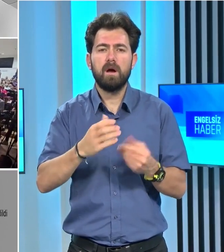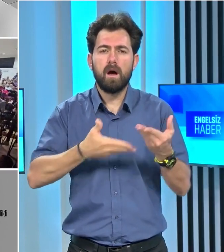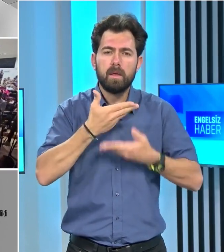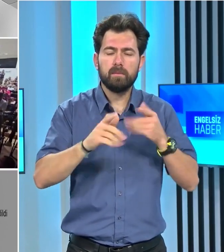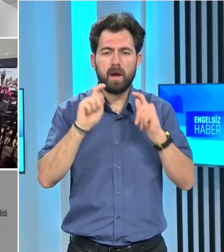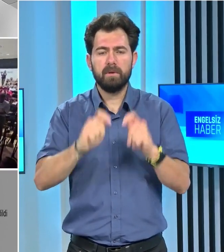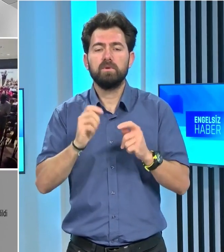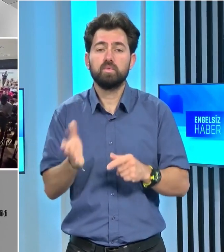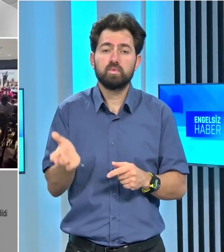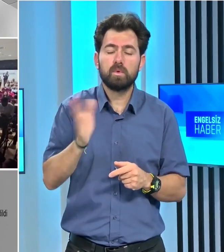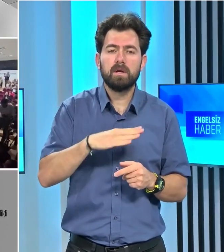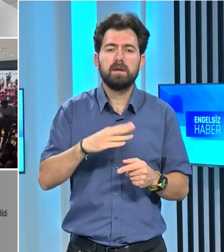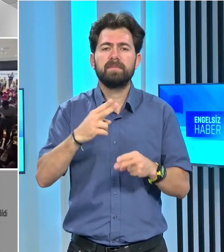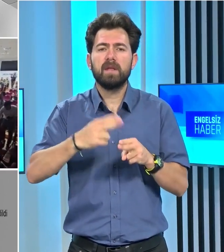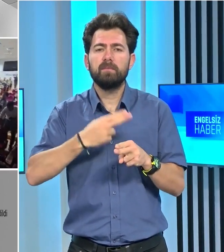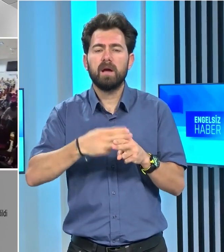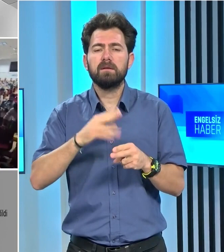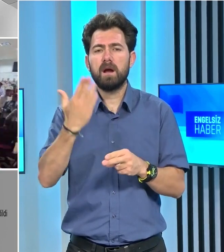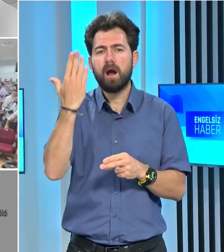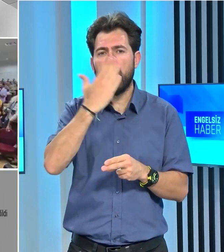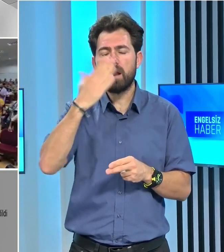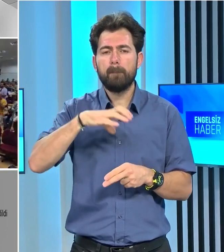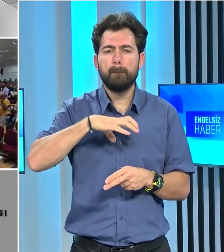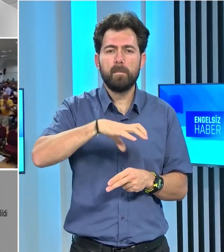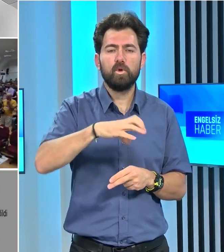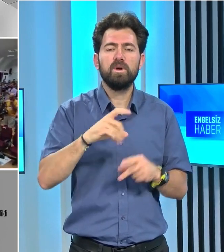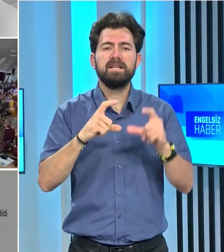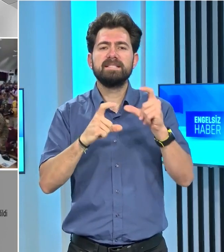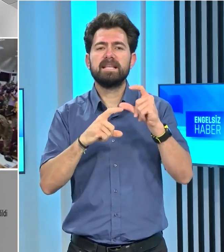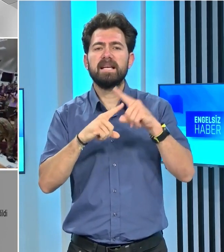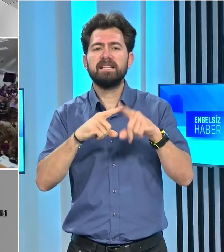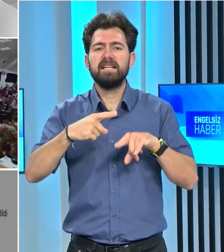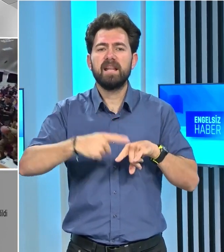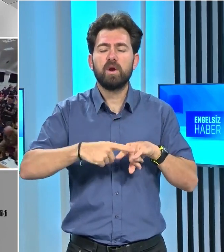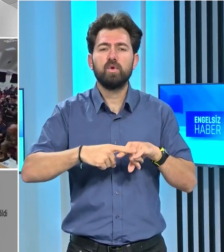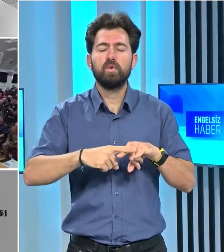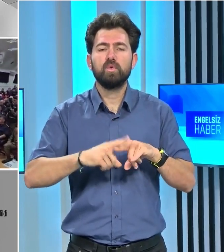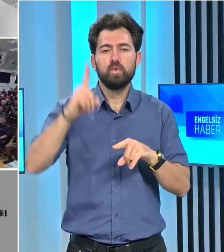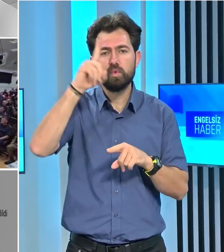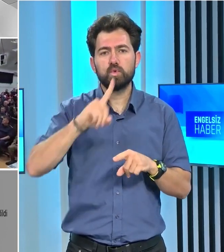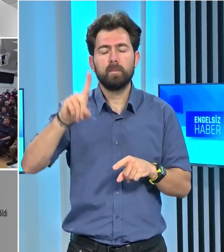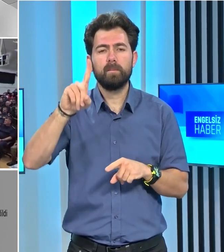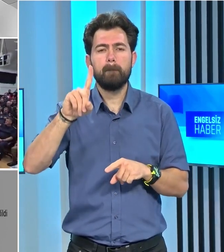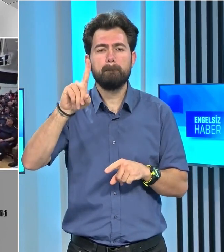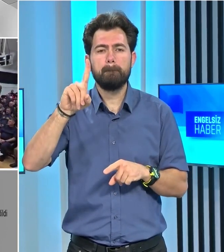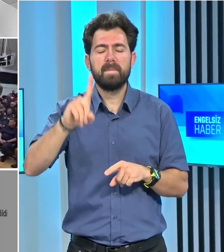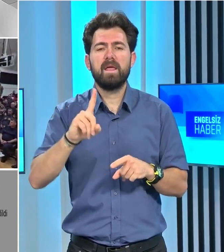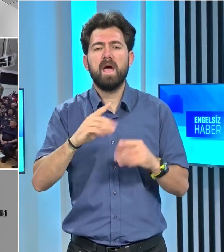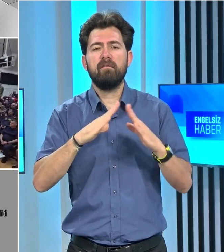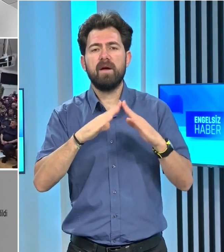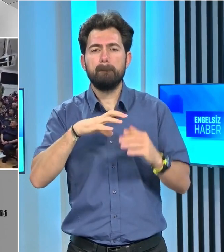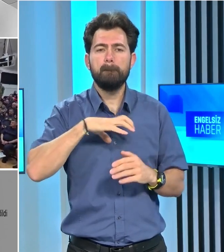Daha sonra ise tatbikatın kara safhası St. Hilarion 101 Evler bölgesinde